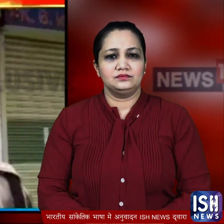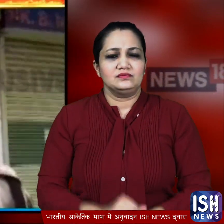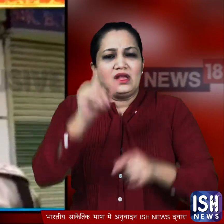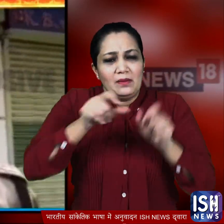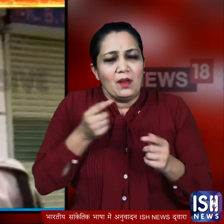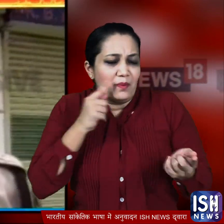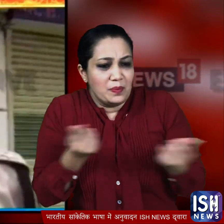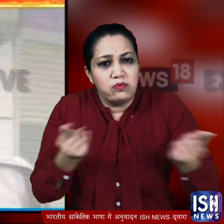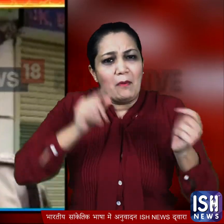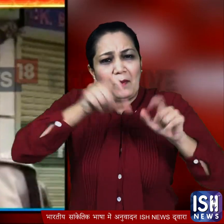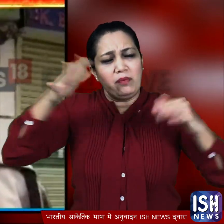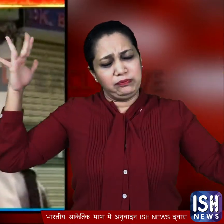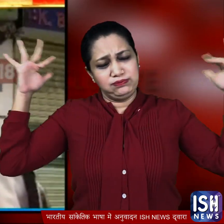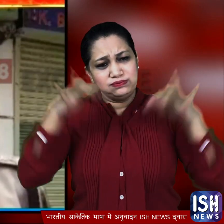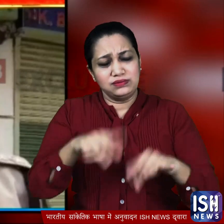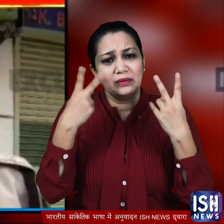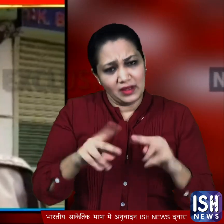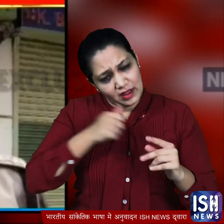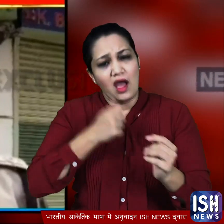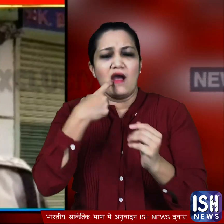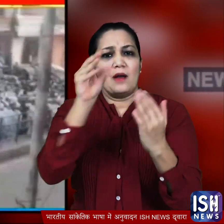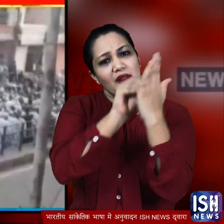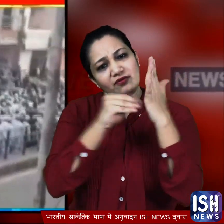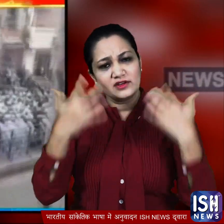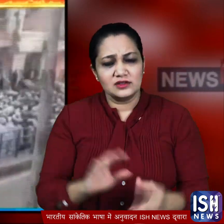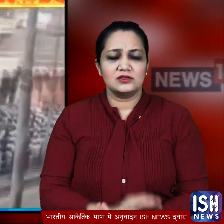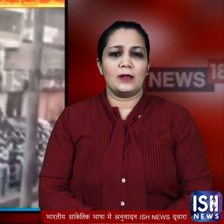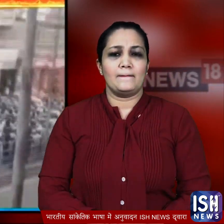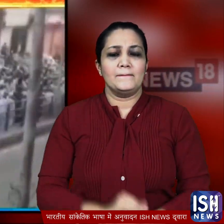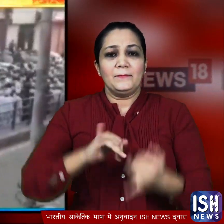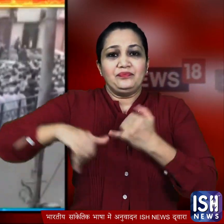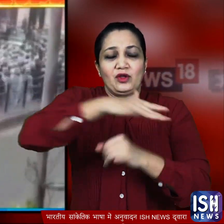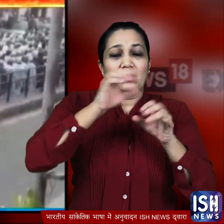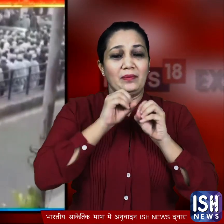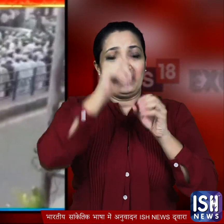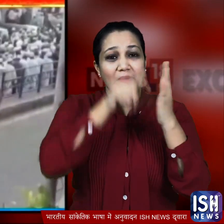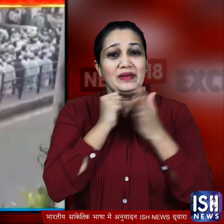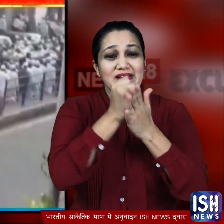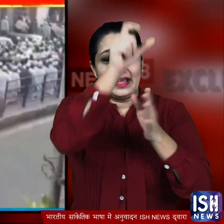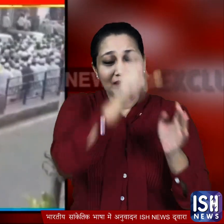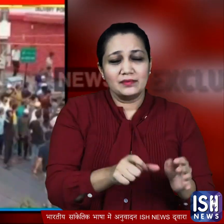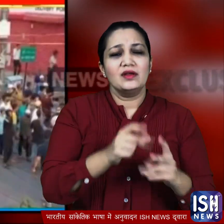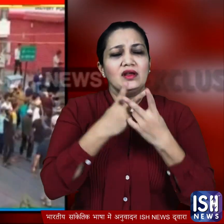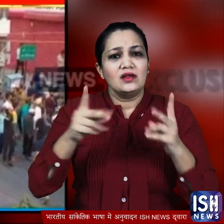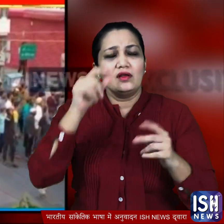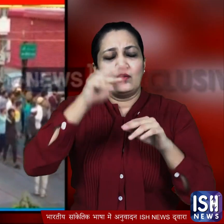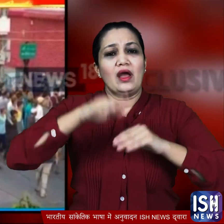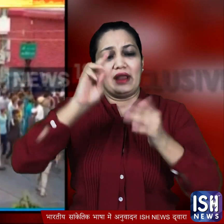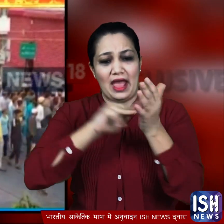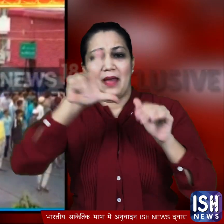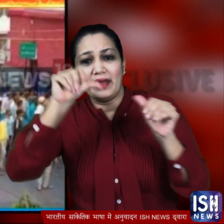बहकाने से आ गई है तो हमने इनके खिलाब मुकदमा दर्च किया है पुलिस ने समाच सेवी के जनाजे में उम्री भीड के मामले में एक विधायक समेत 11 लोगों